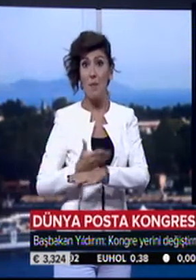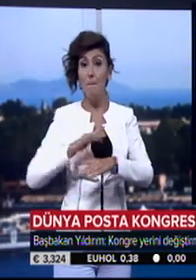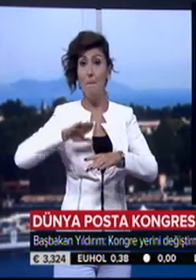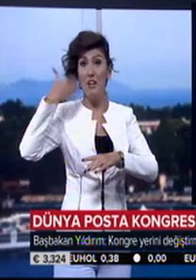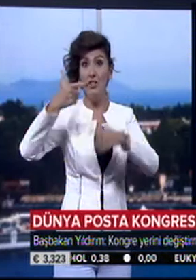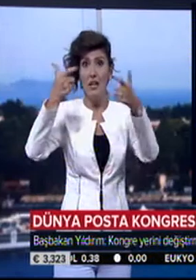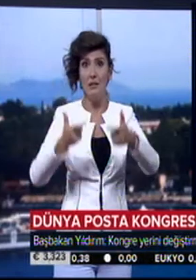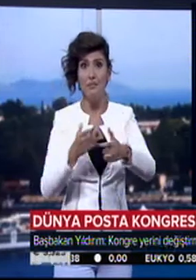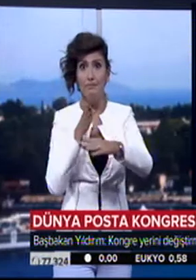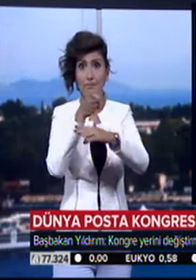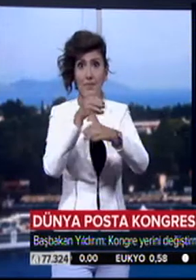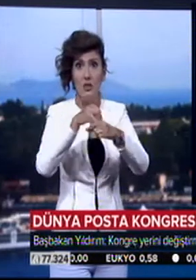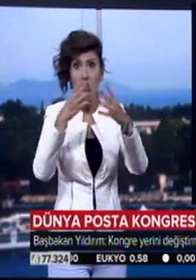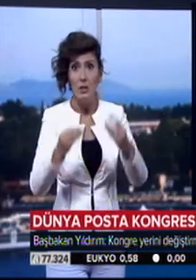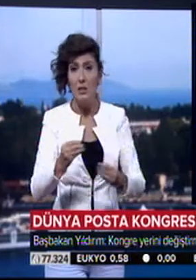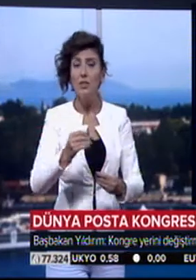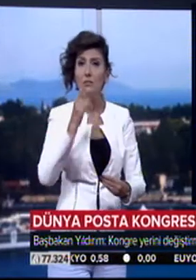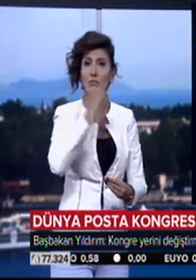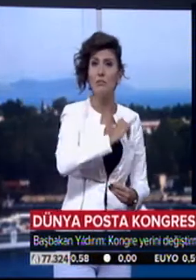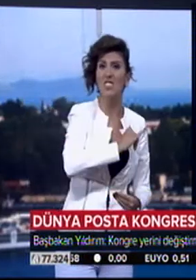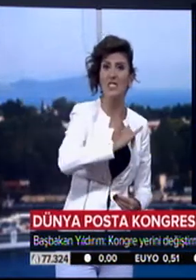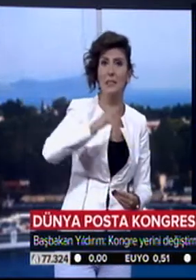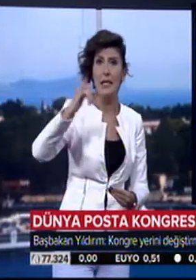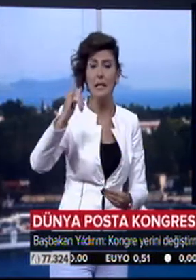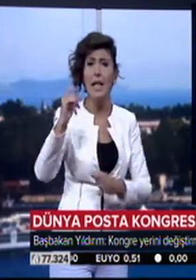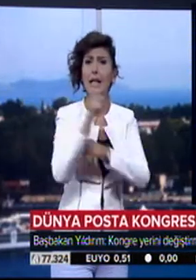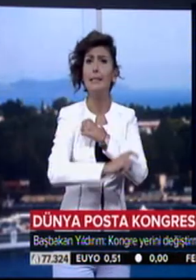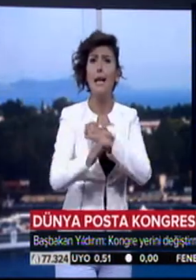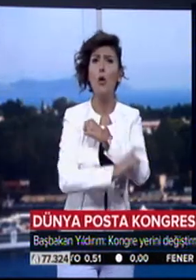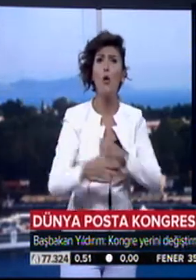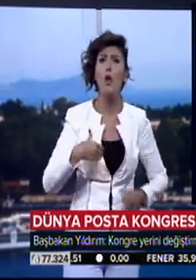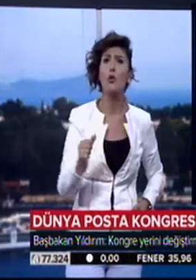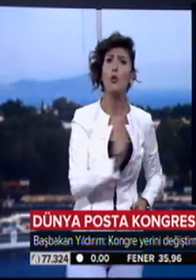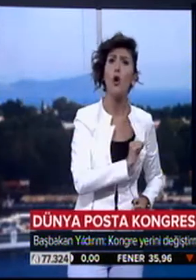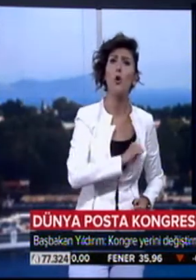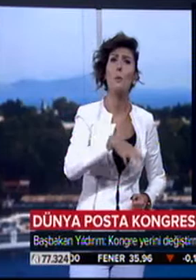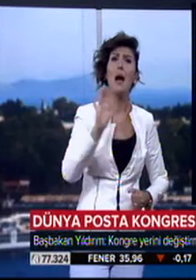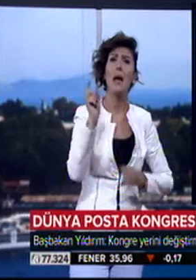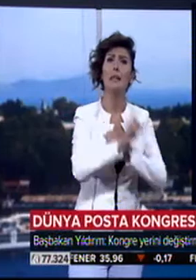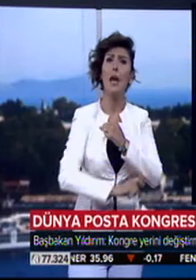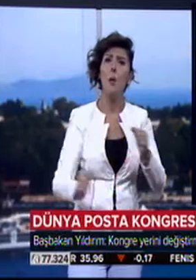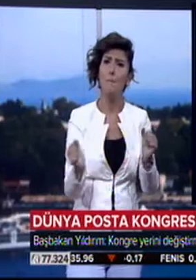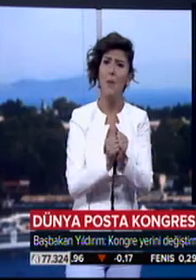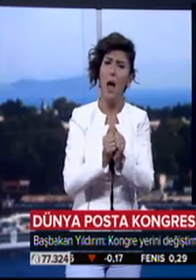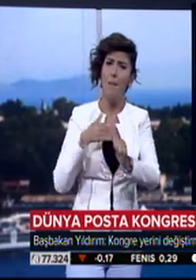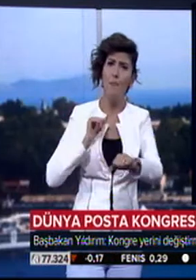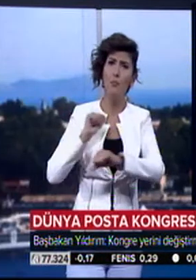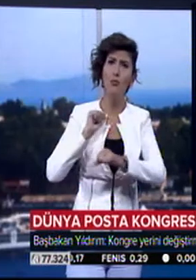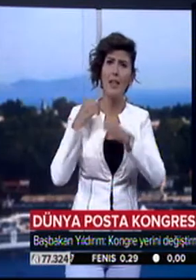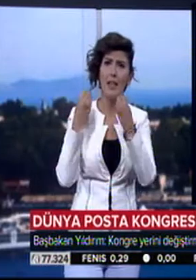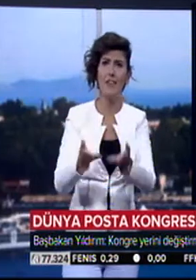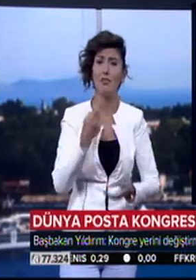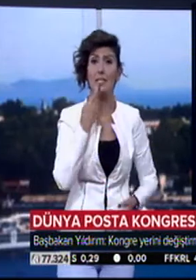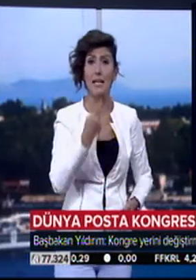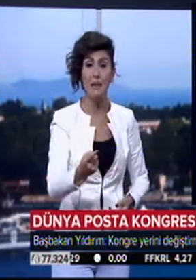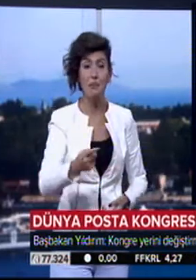alınması için çalışma yapanlara sert çıkan Binali Yıldırım, terörden korkmayacağız, terörle birlikte mücadele edeceğiz